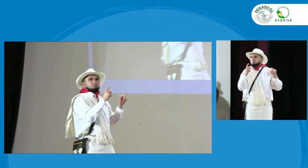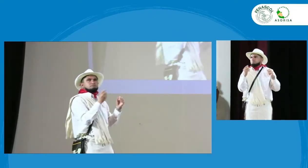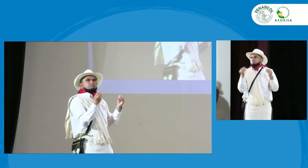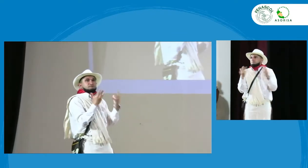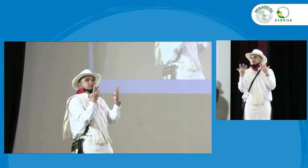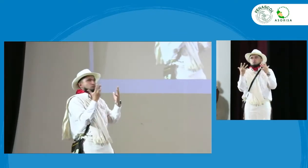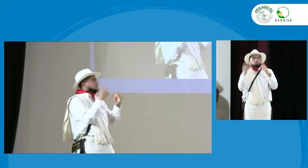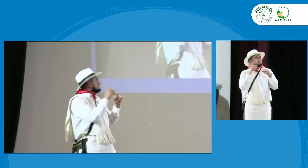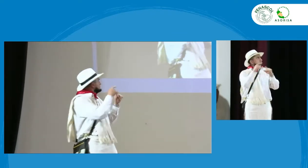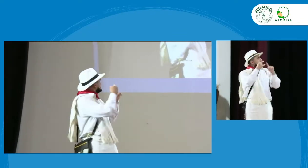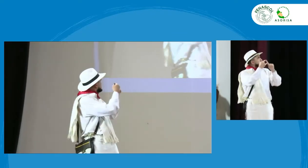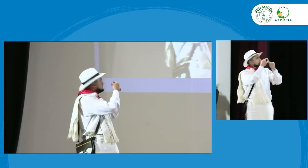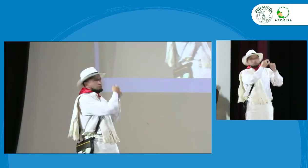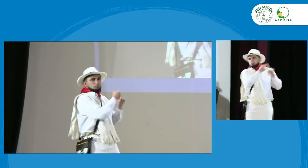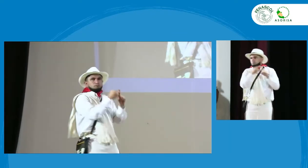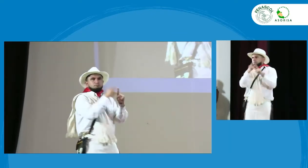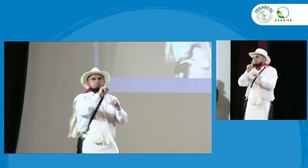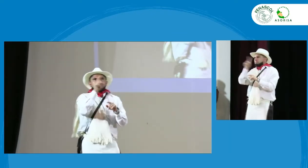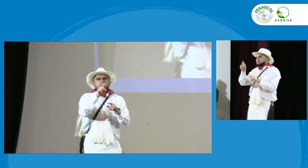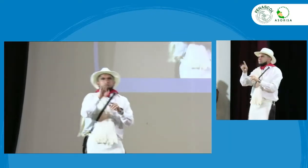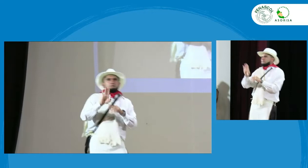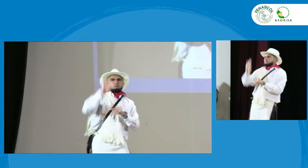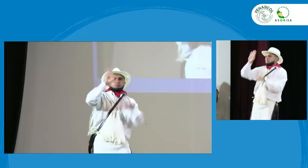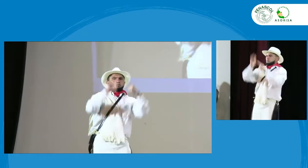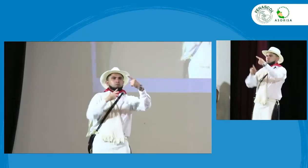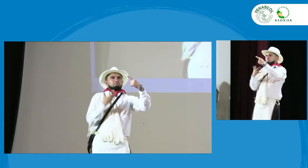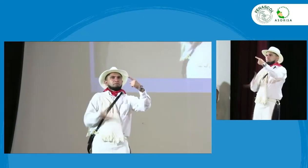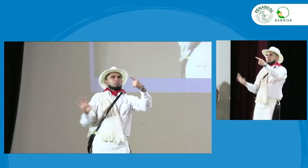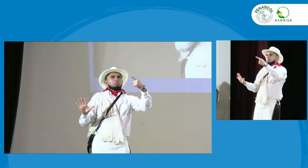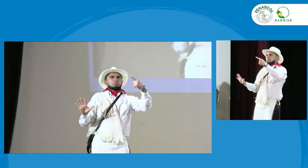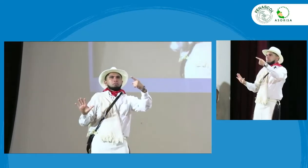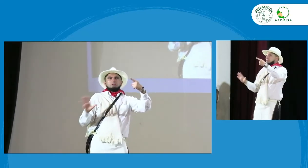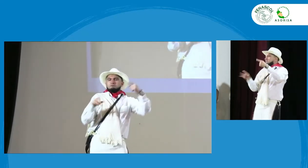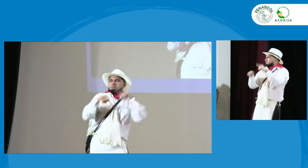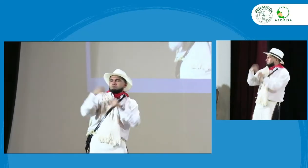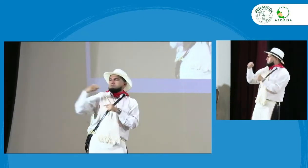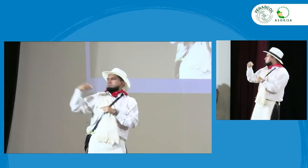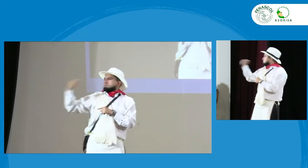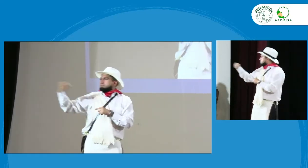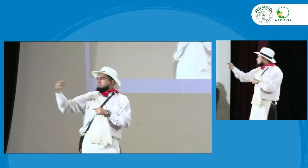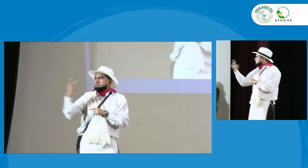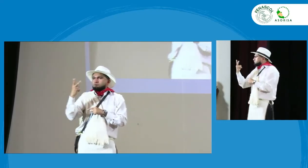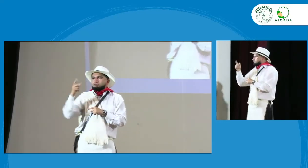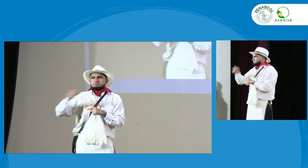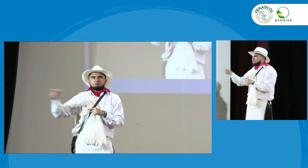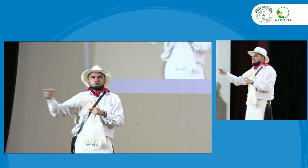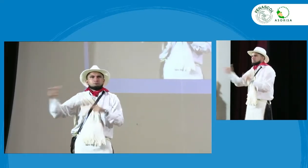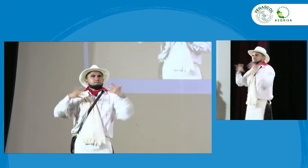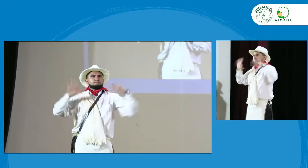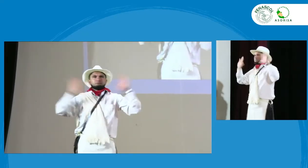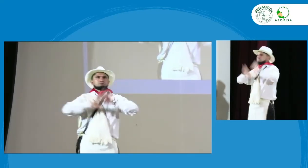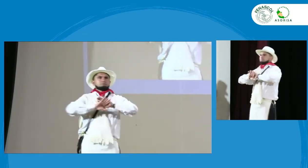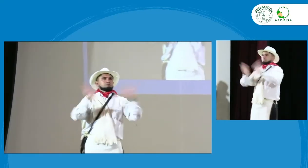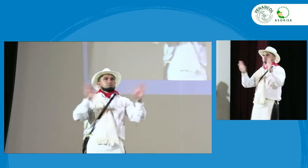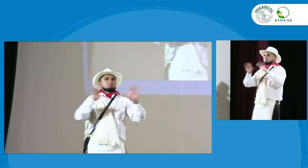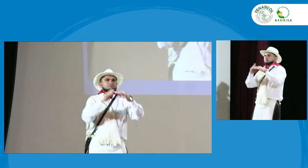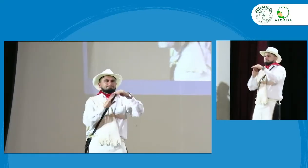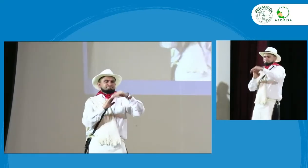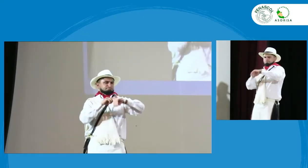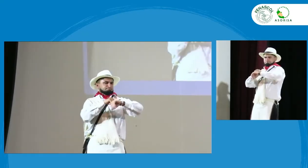preguntas y vamos a dar espacio a una pregunta que nos tienen en Zoom va a ser una sola pregunta y continuamos con dos